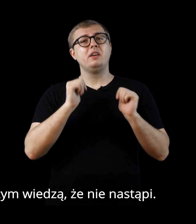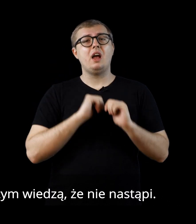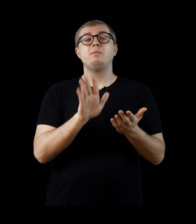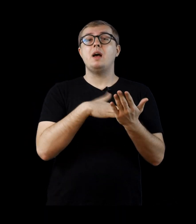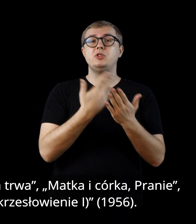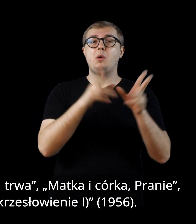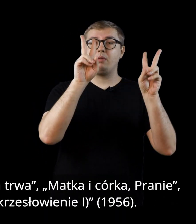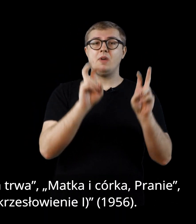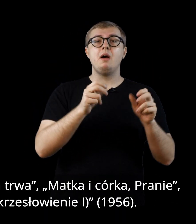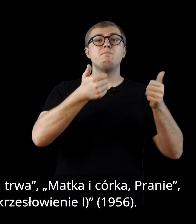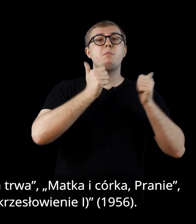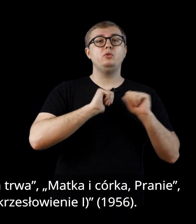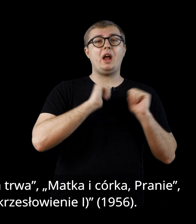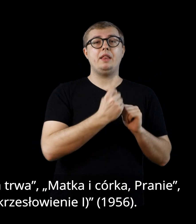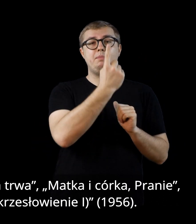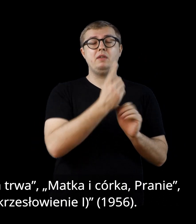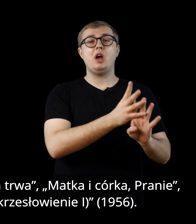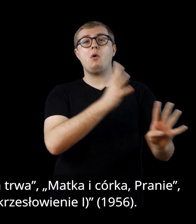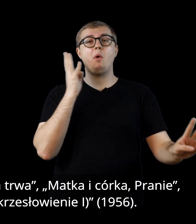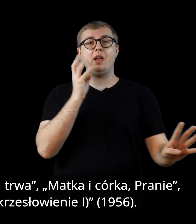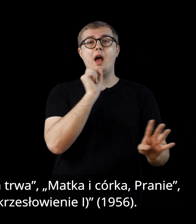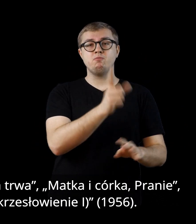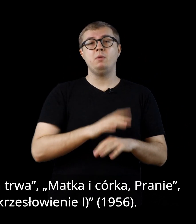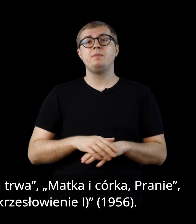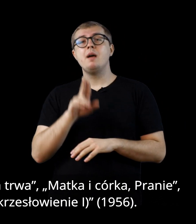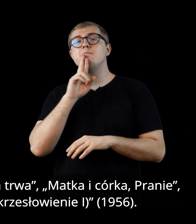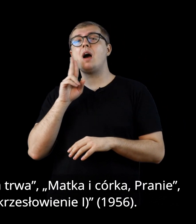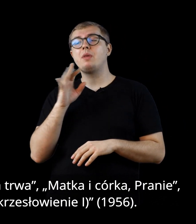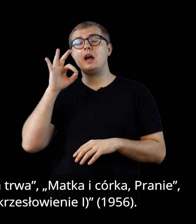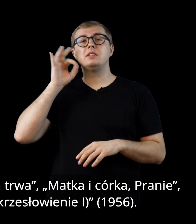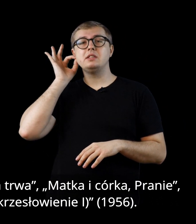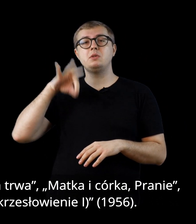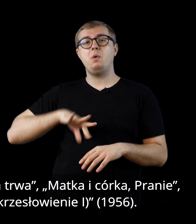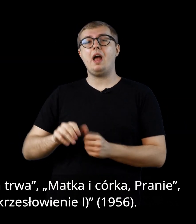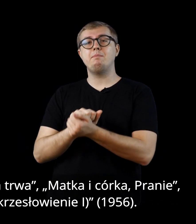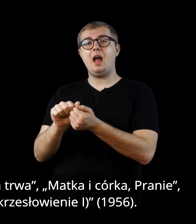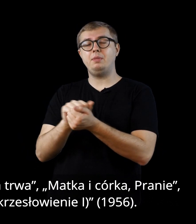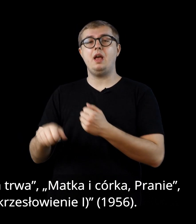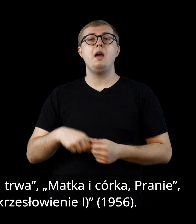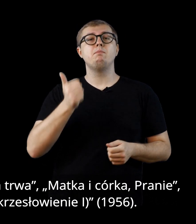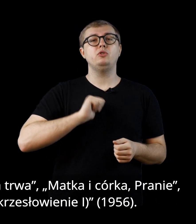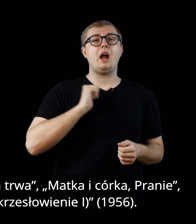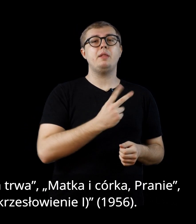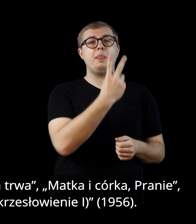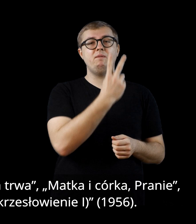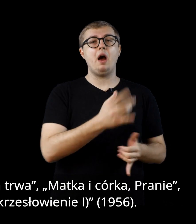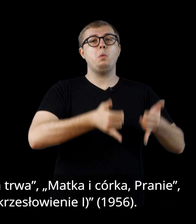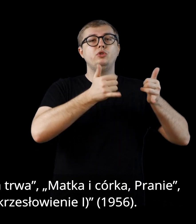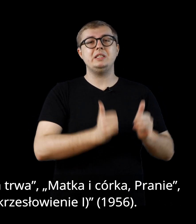Na przykład poczekalnia 1 – kolejka trwa. Matka i córka – pranie. Poczekalnia 2 –